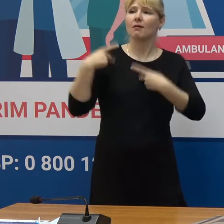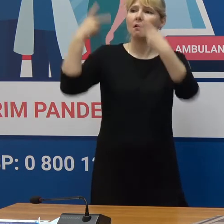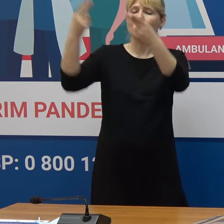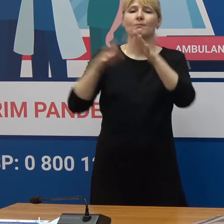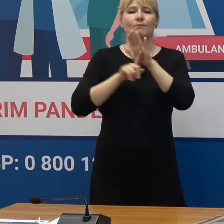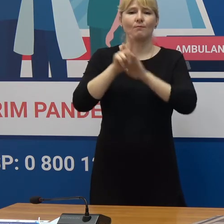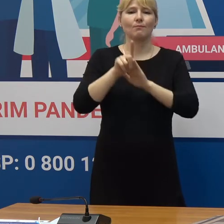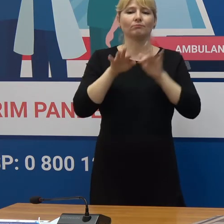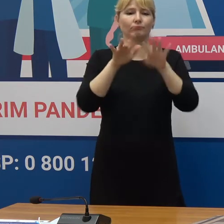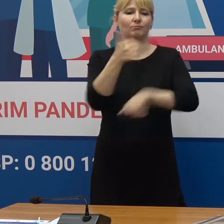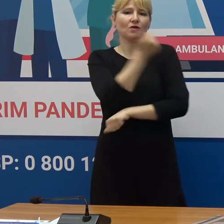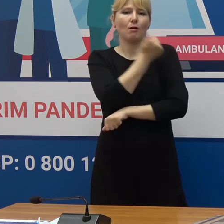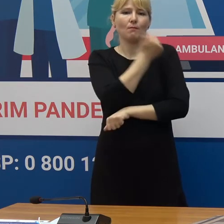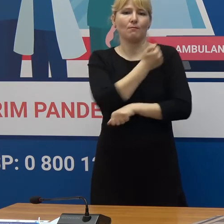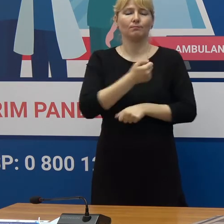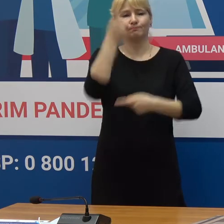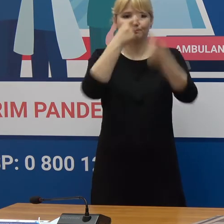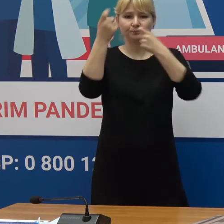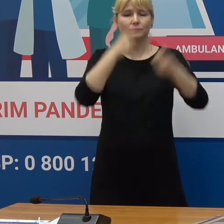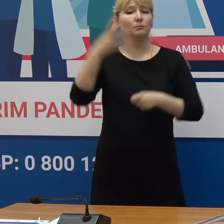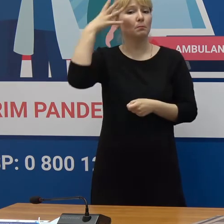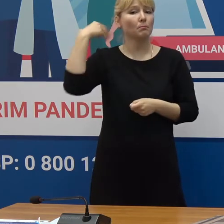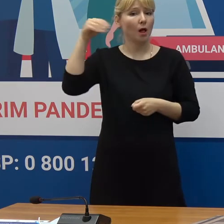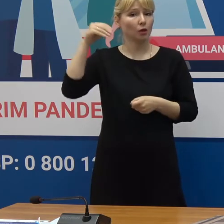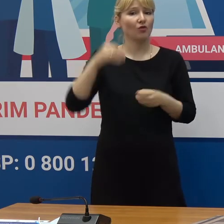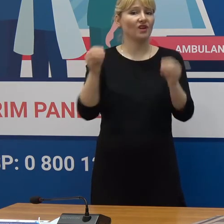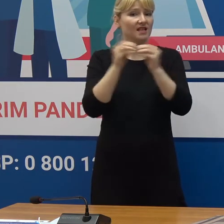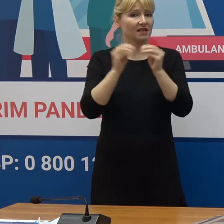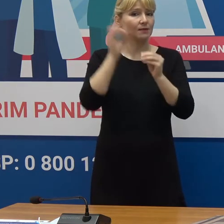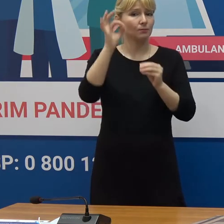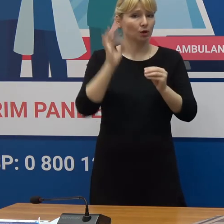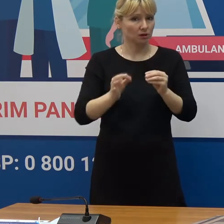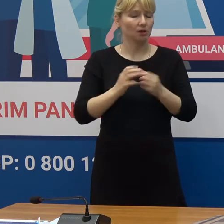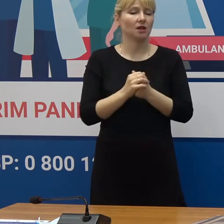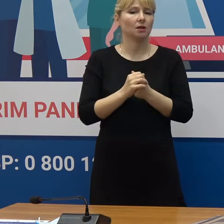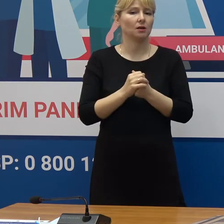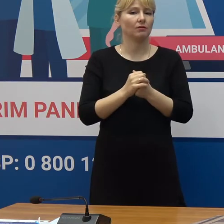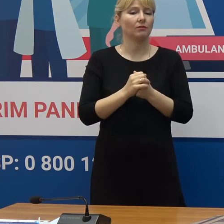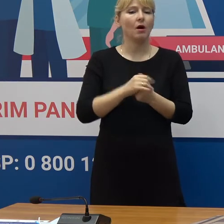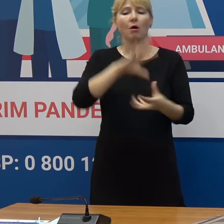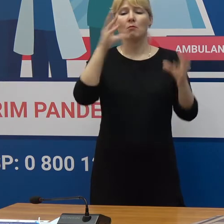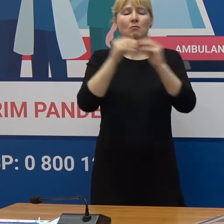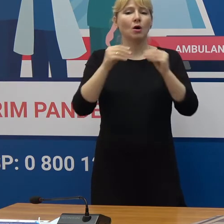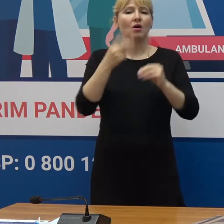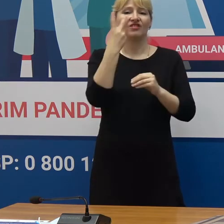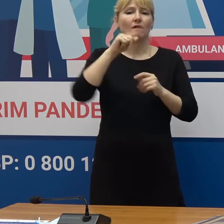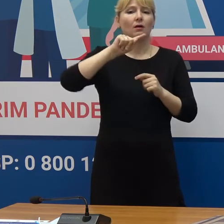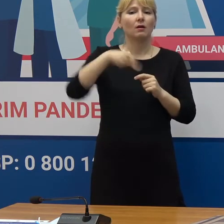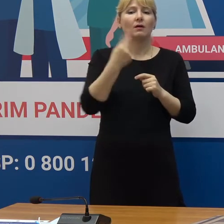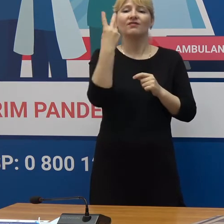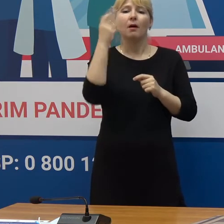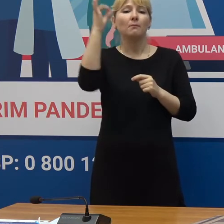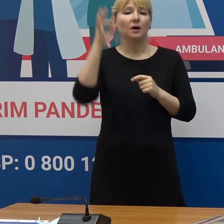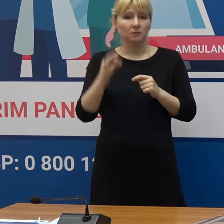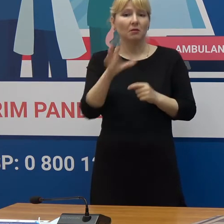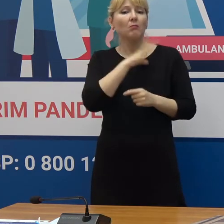noi poate chiar mai devreme deci Moldova 10% rata vaccinării complete 2,2% cum